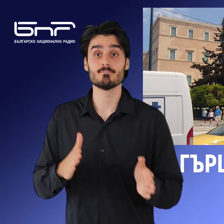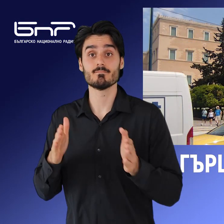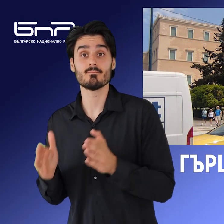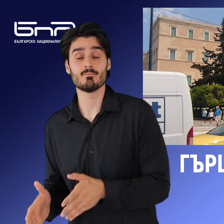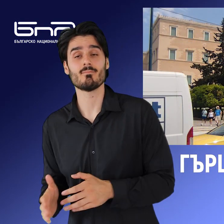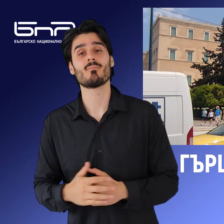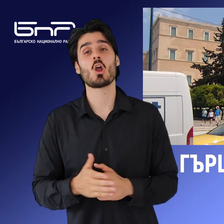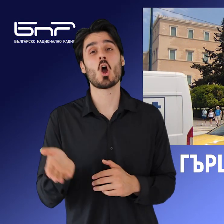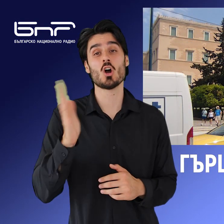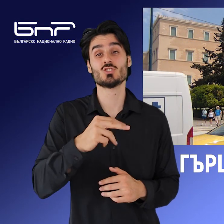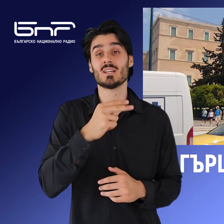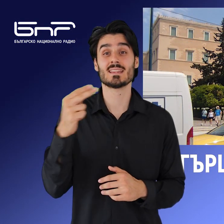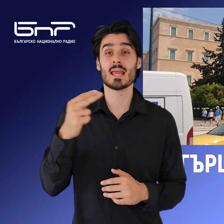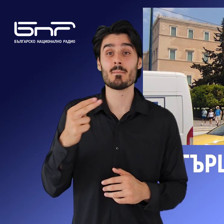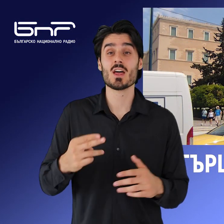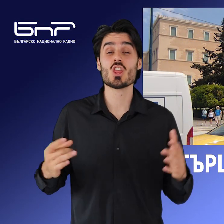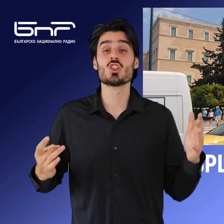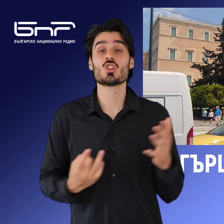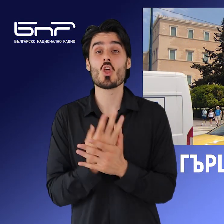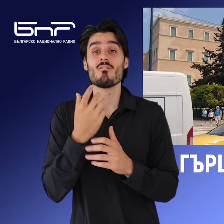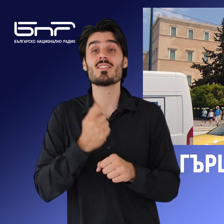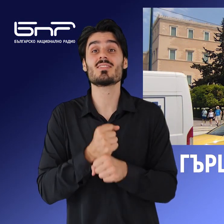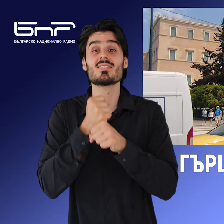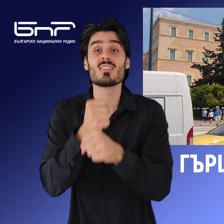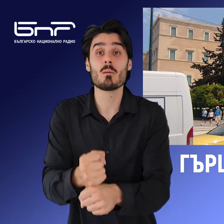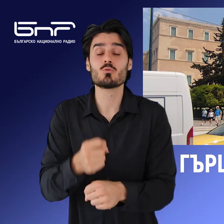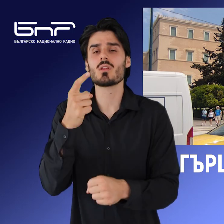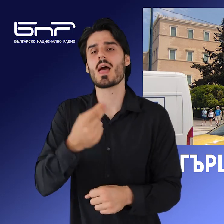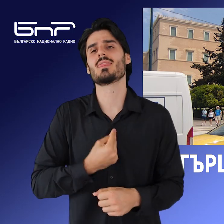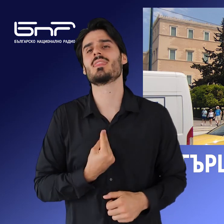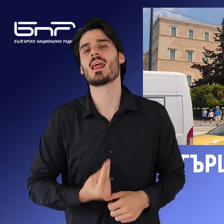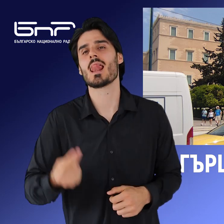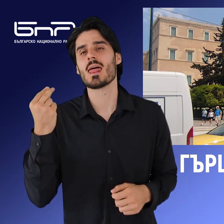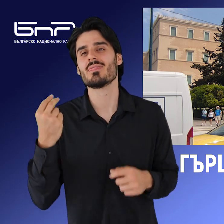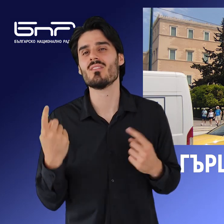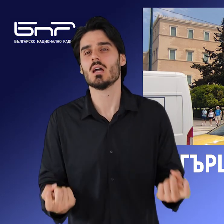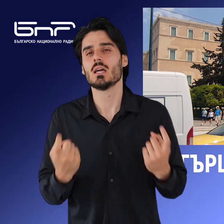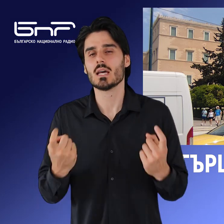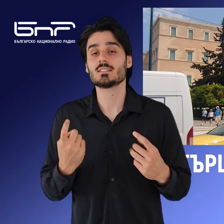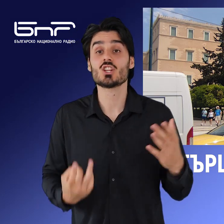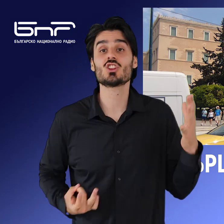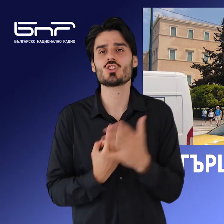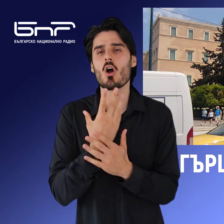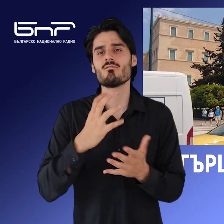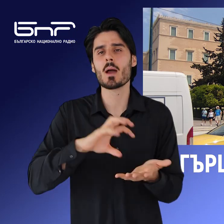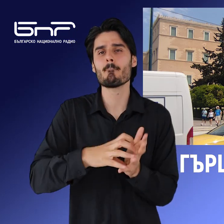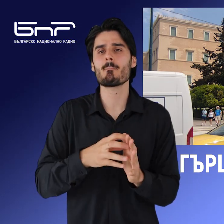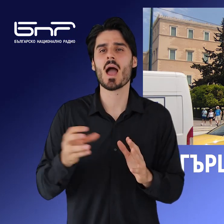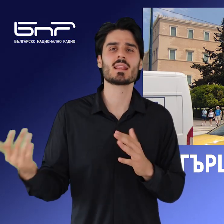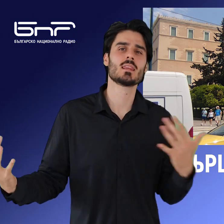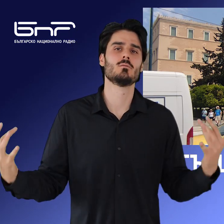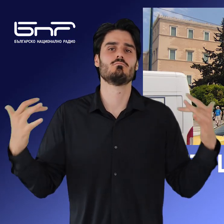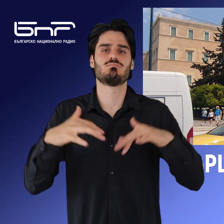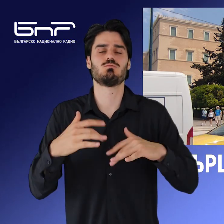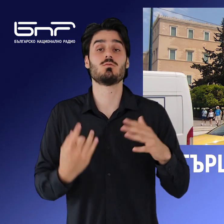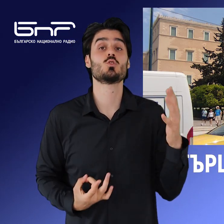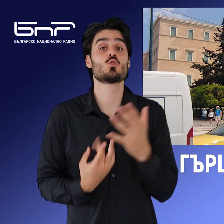И още теми от чужбина, новите депутати в Гърция положиха клетва, в парламента влизат 8 партии. Очаква се да бъде удобрена